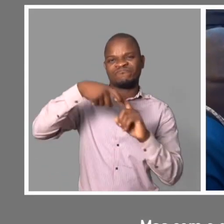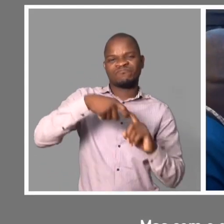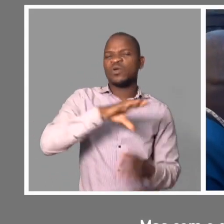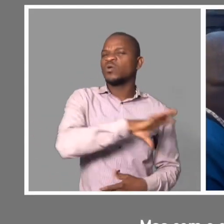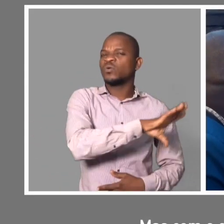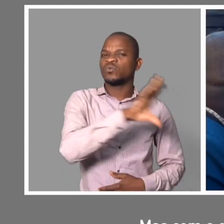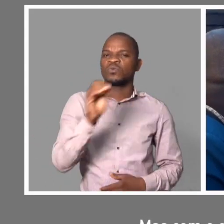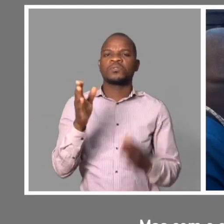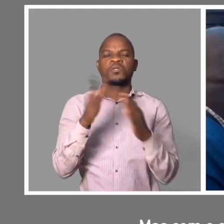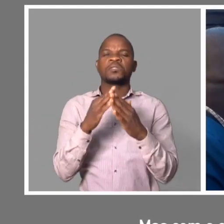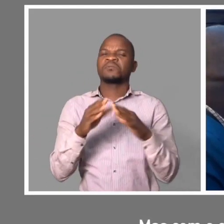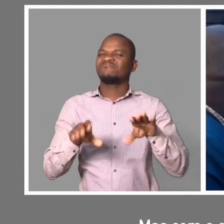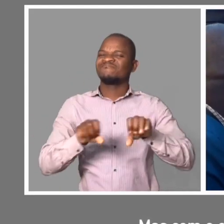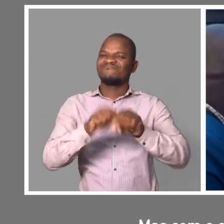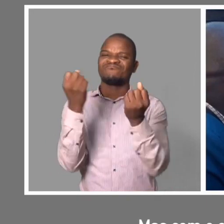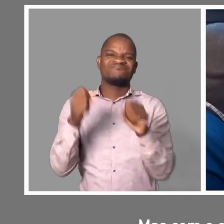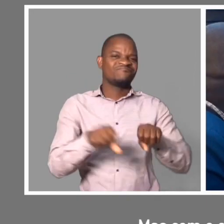todas foram abaixo.